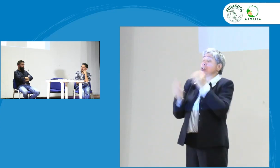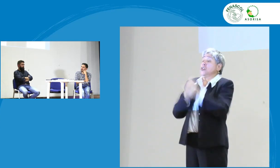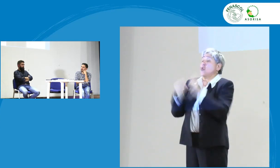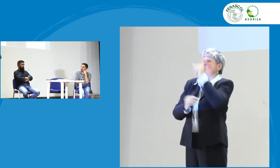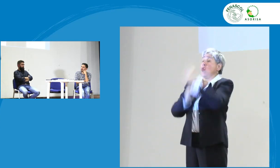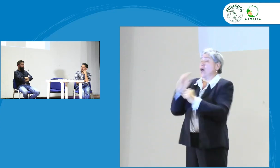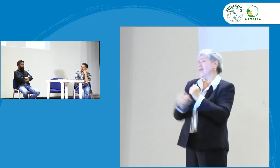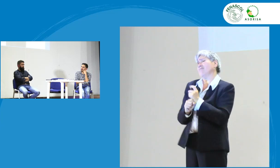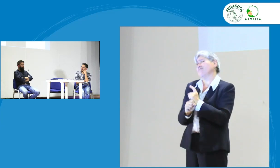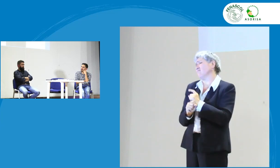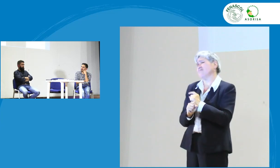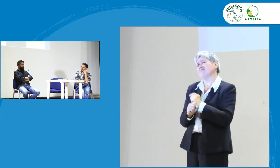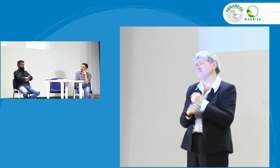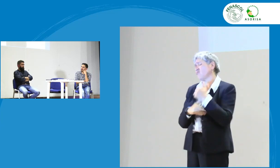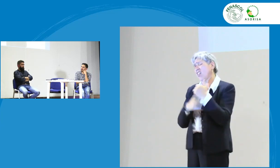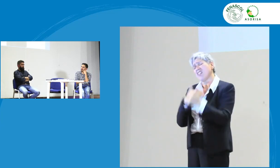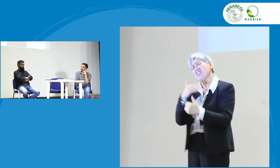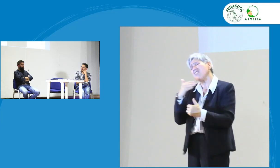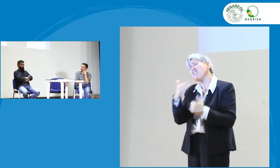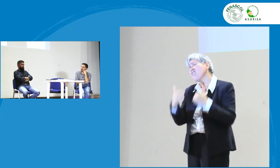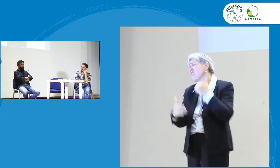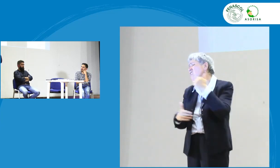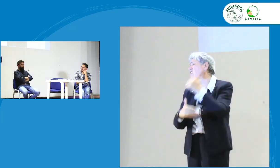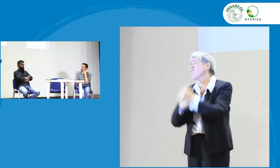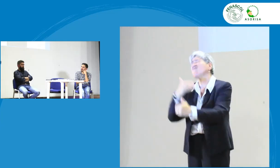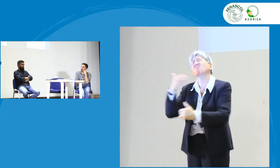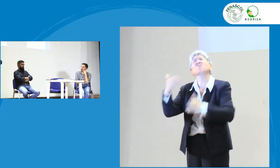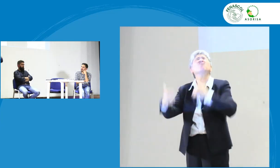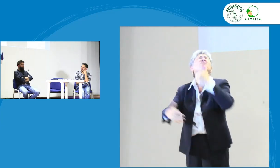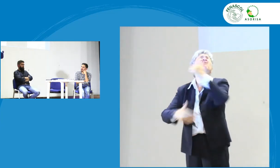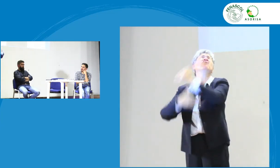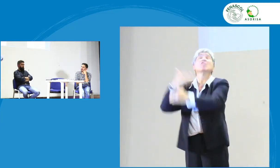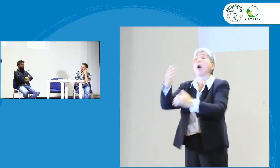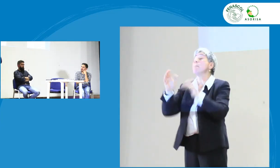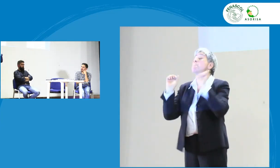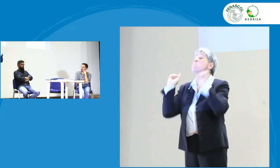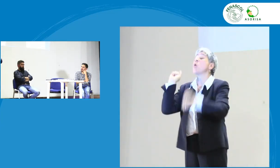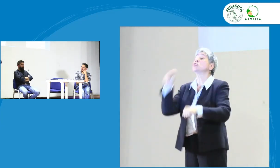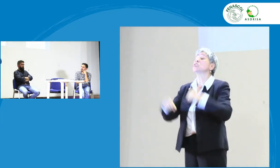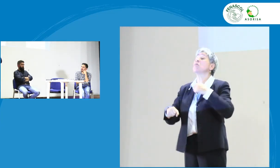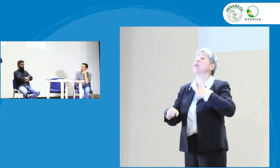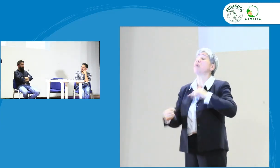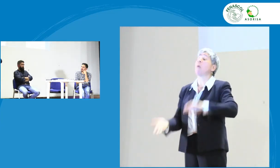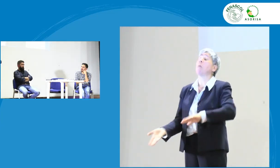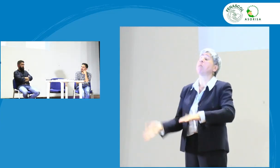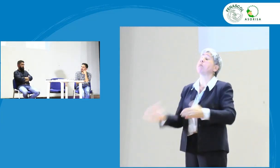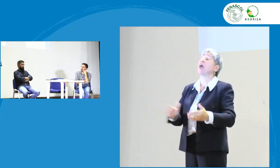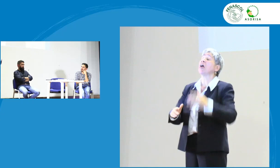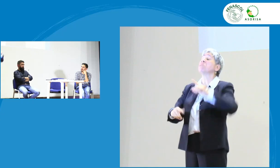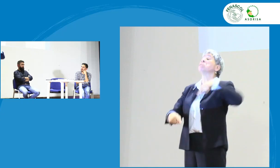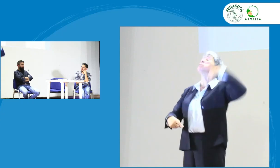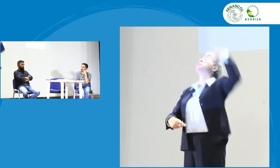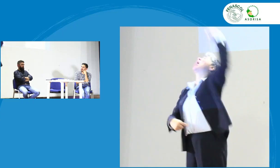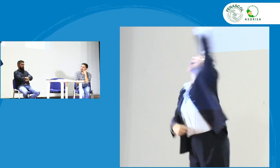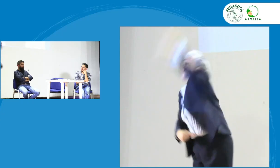decir que en tres años ya ya lo tenemos tenemos que seguir trabajando y seguir trabajando hasta que bueno